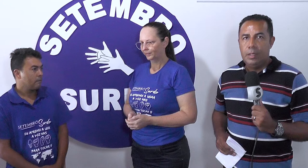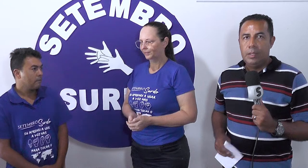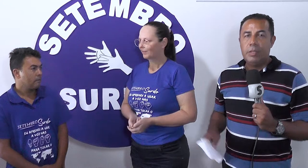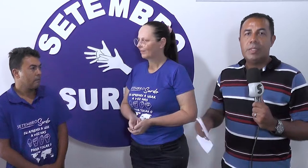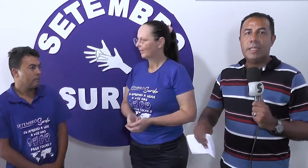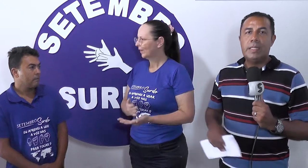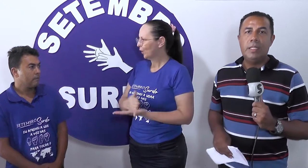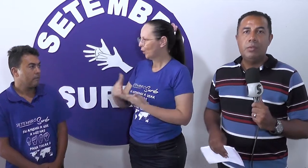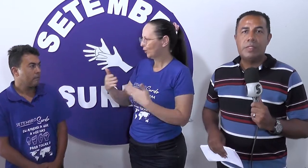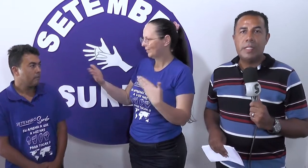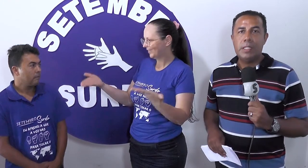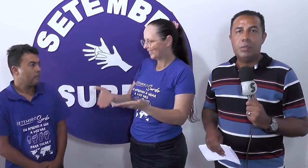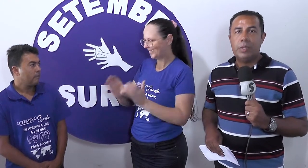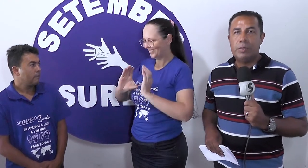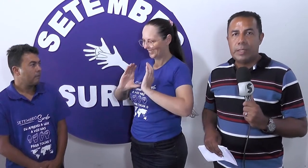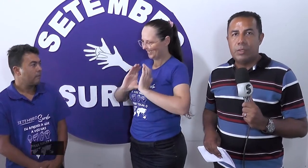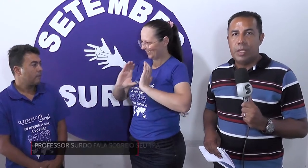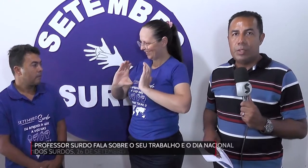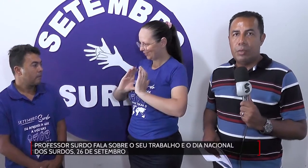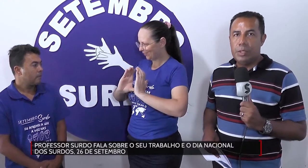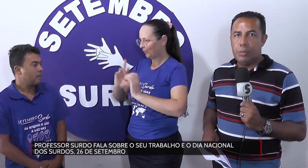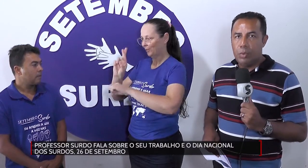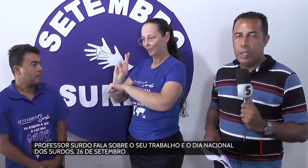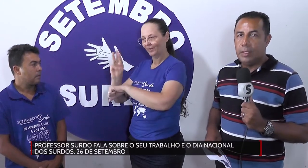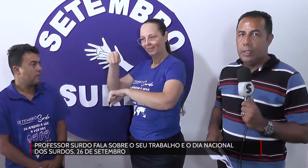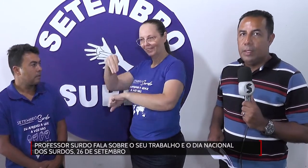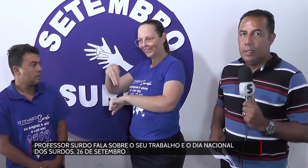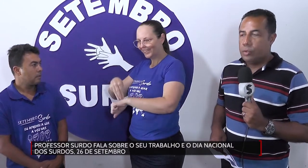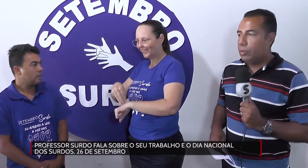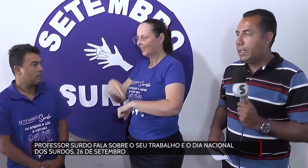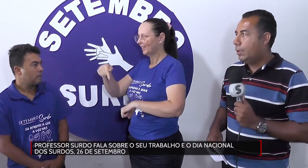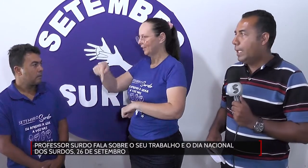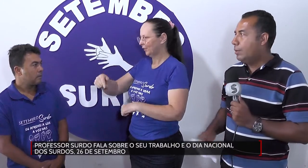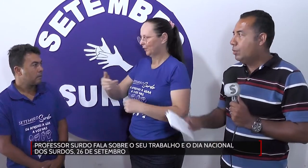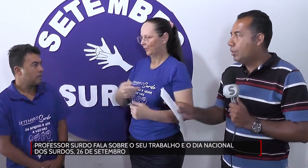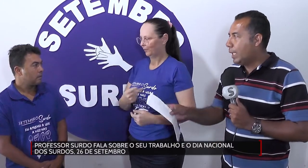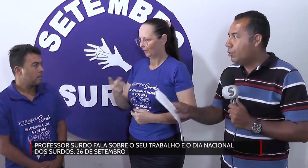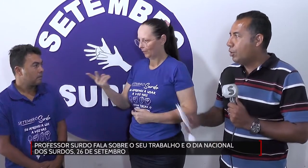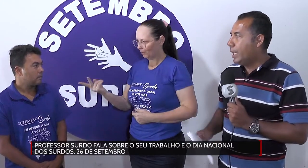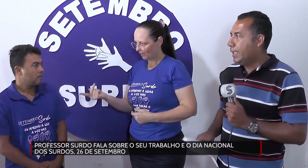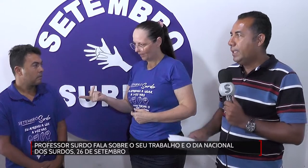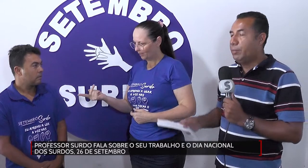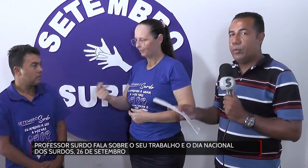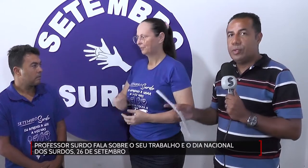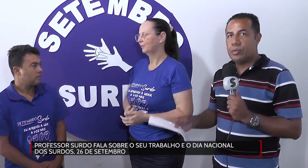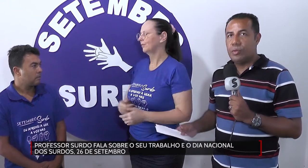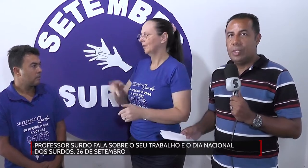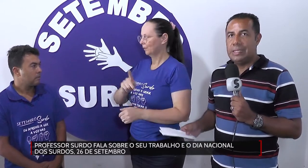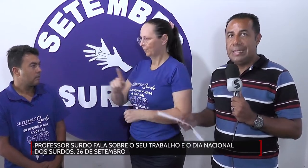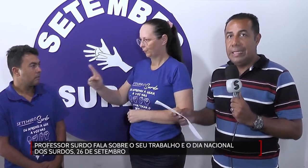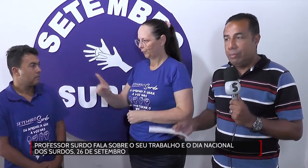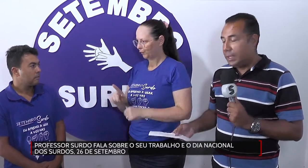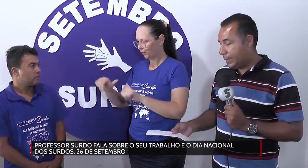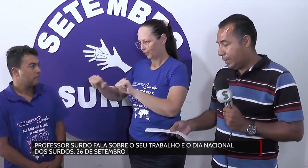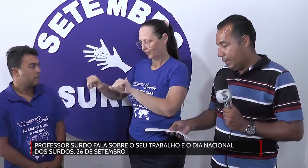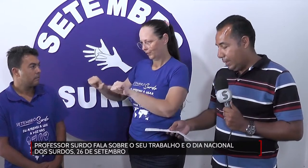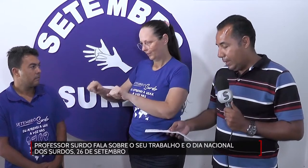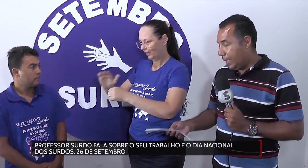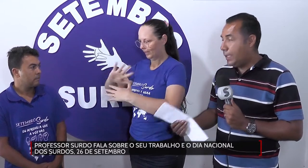Estamos aqui no Centro Educacional de Rolim de Moura. Eu estou aqui ao lado do Cláudio Omar, ele é professor de Libras, e